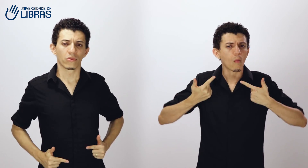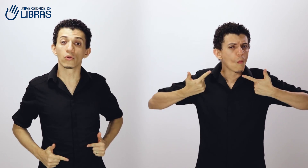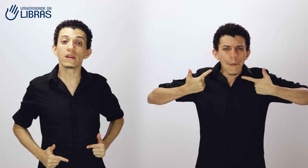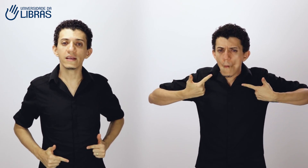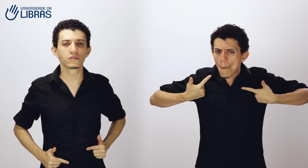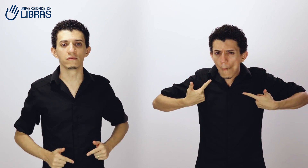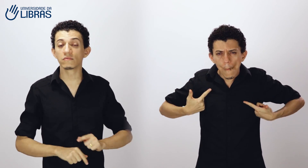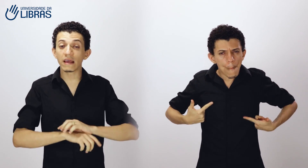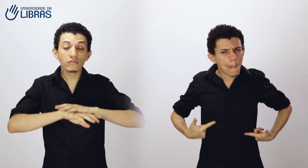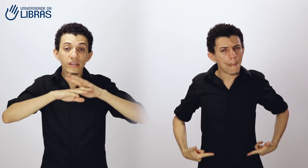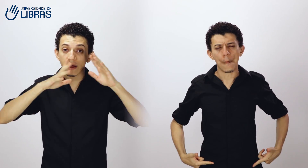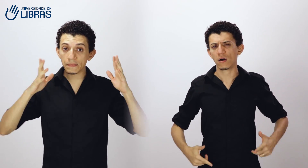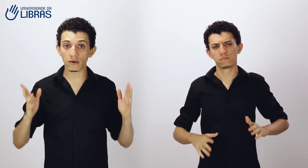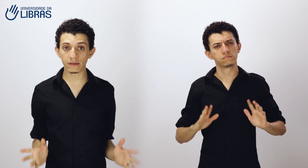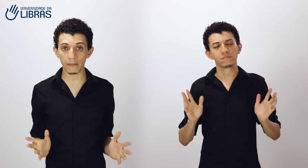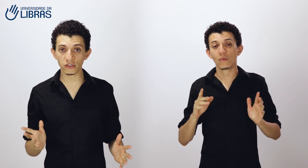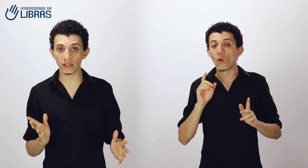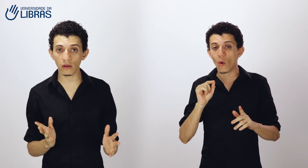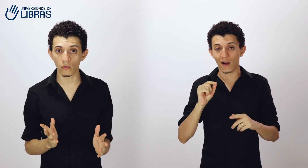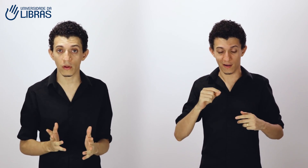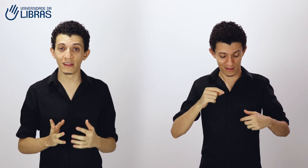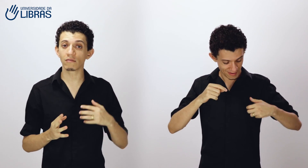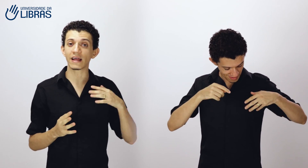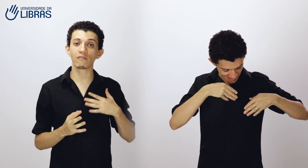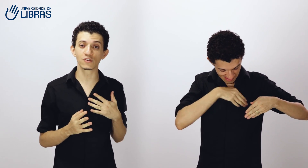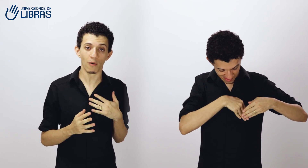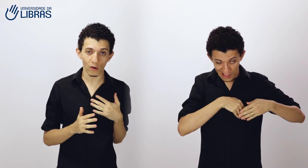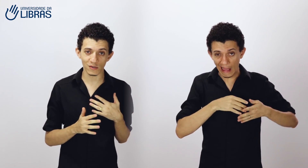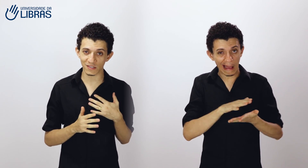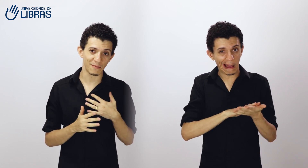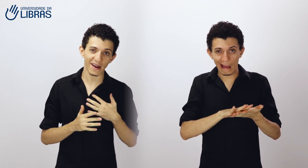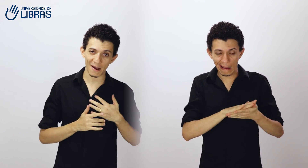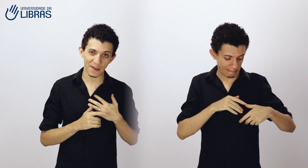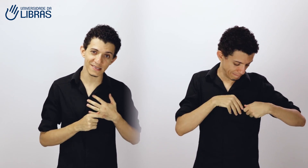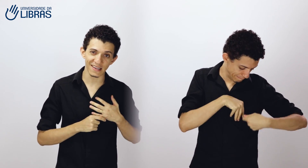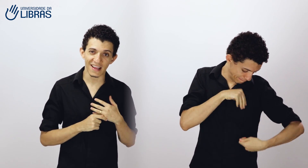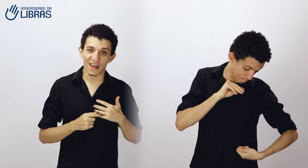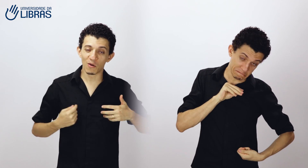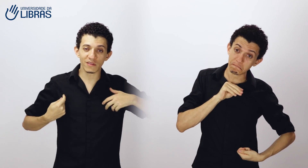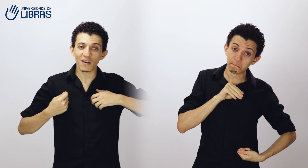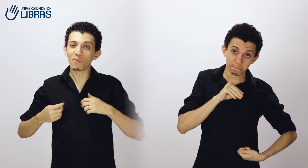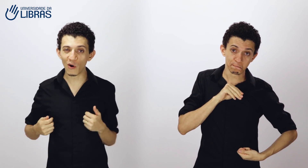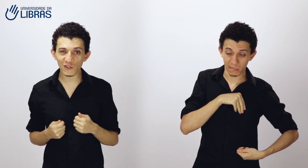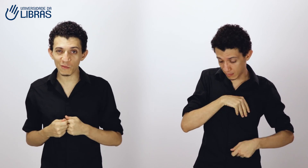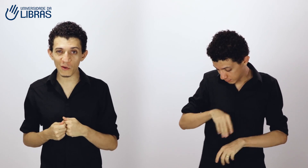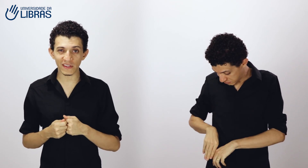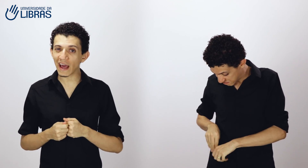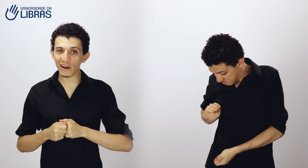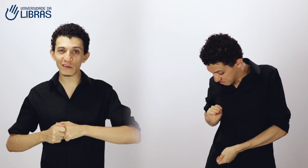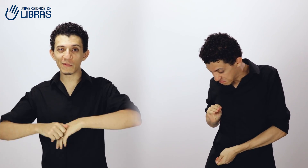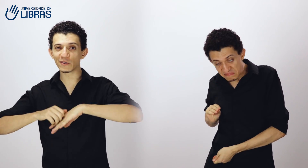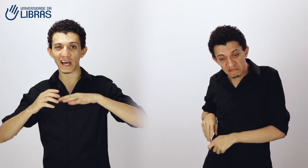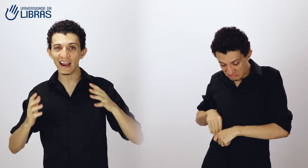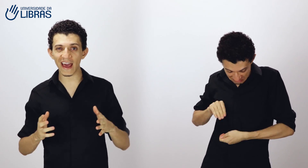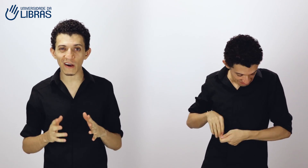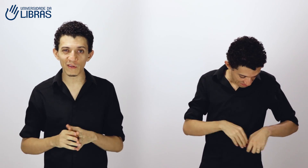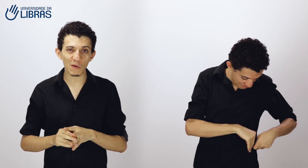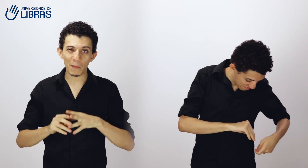Estou liso. Não tenho dinheiro absolutamente nenhum. Não está nos bolsos da minha camisa. Não está no bolso do meu terno, do meu jaleco, do meu